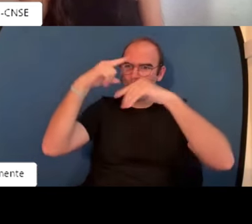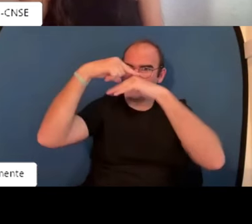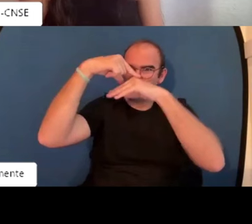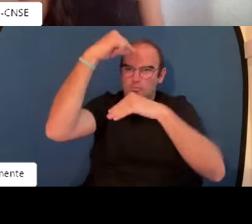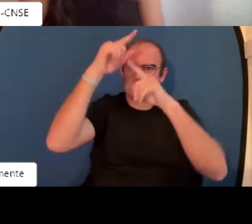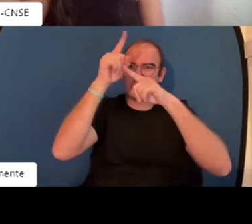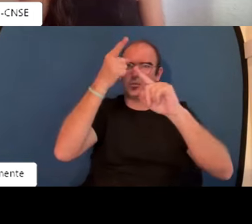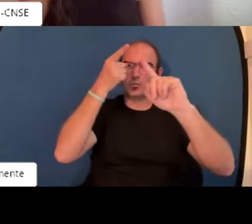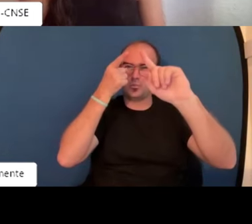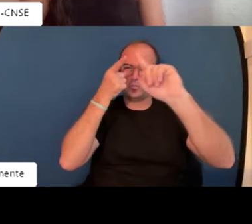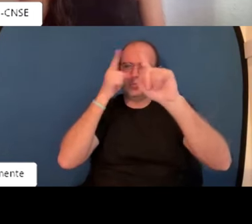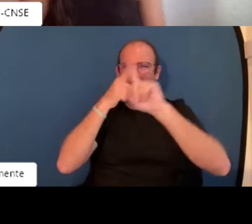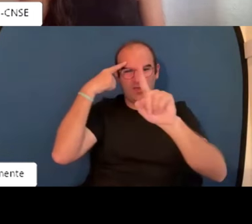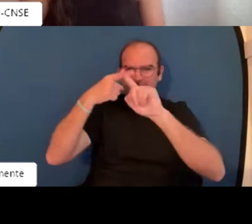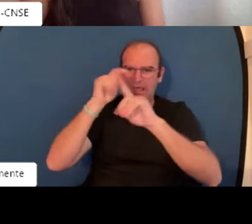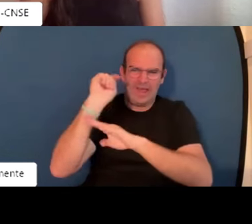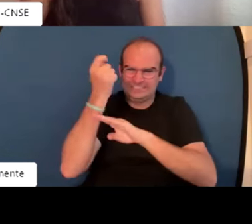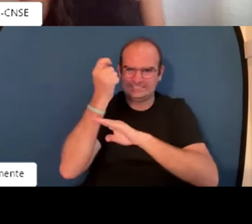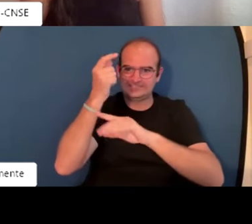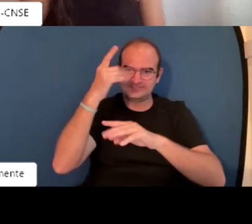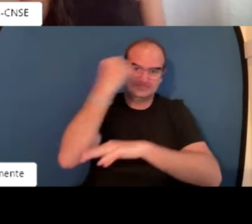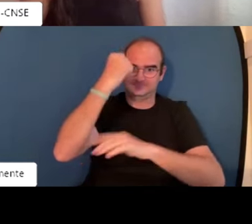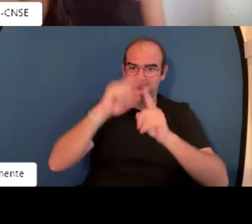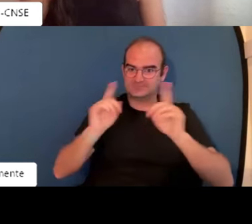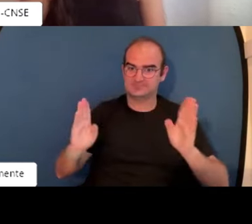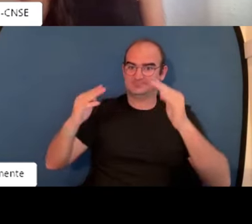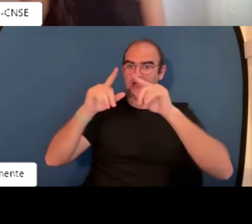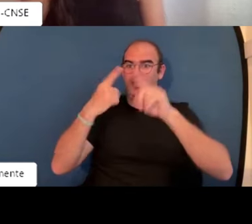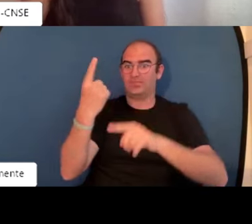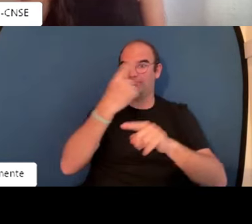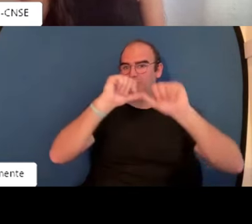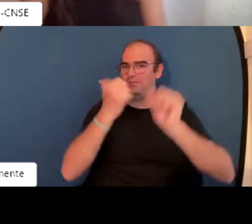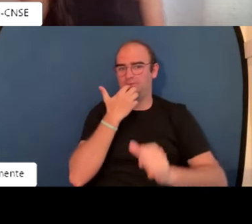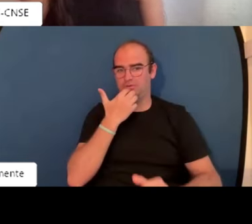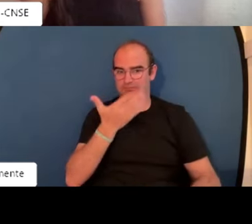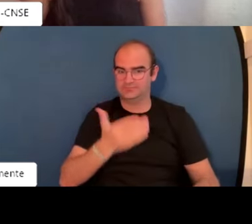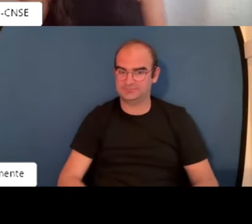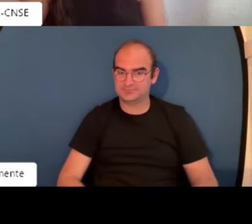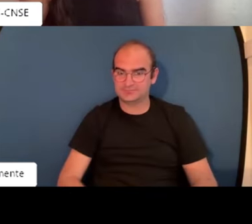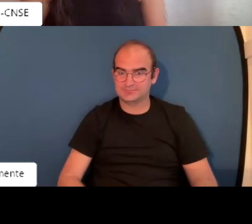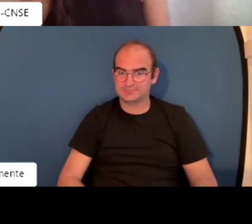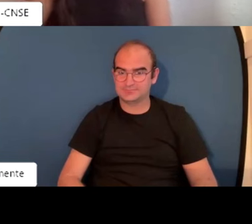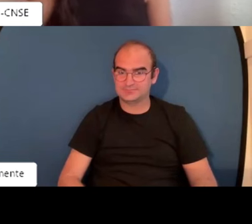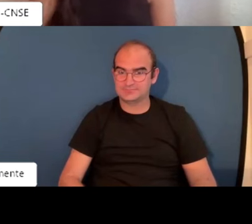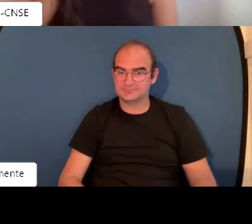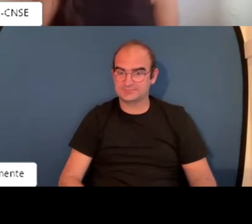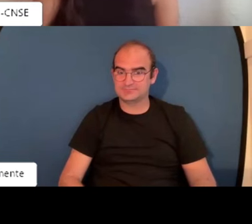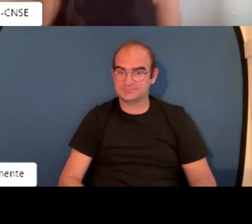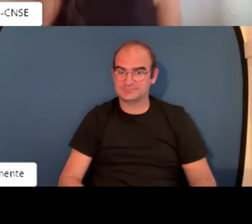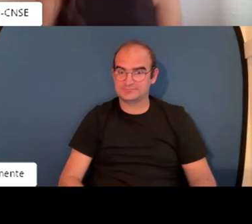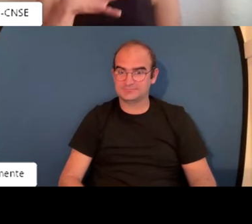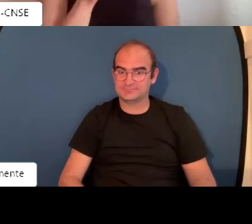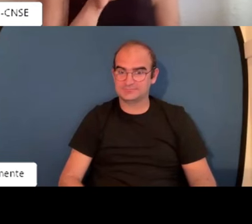competencia. Que veis que ahí tenemos un pico que es cuando ya consigues esa excelencia. Esto es un modelo.